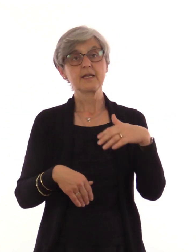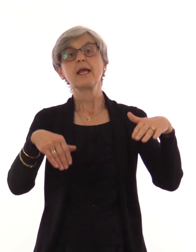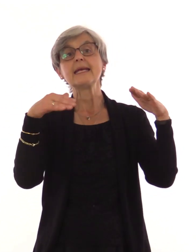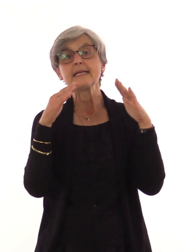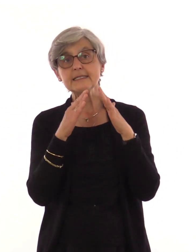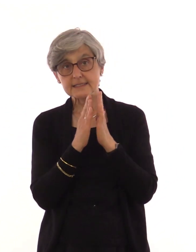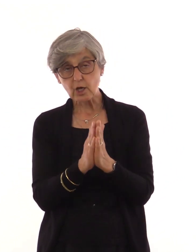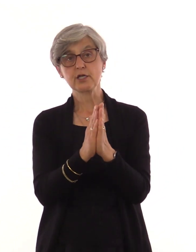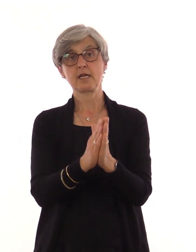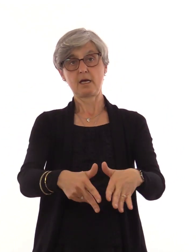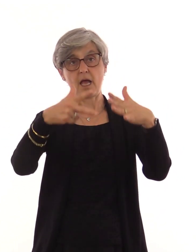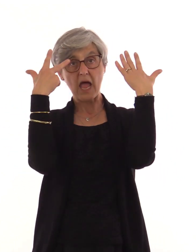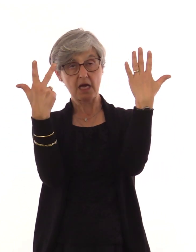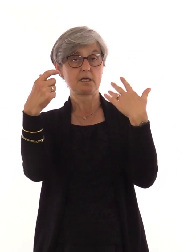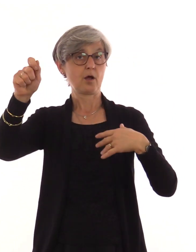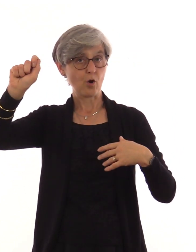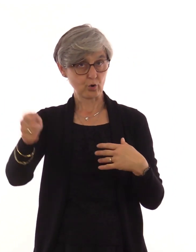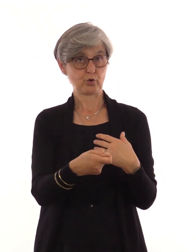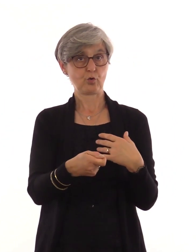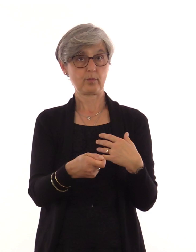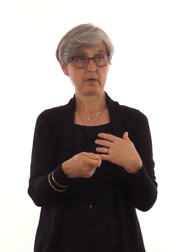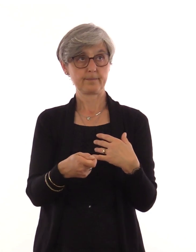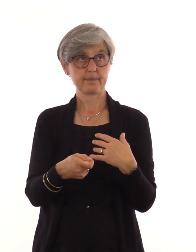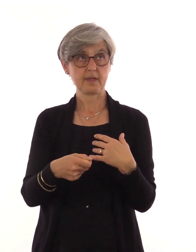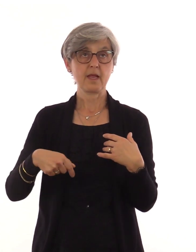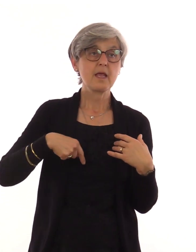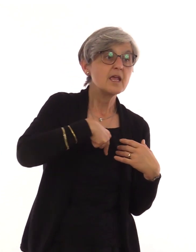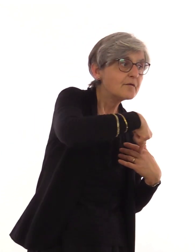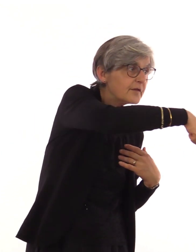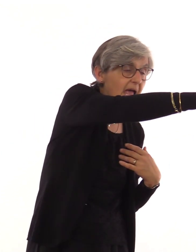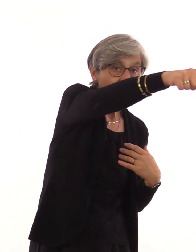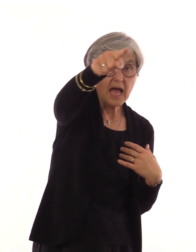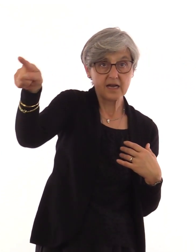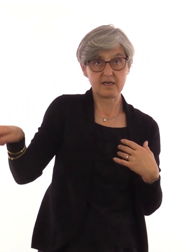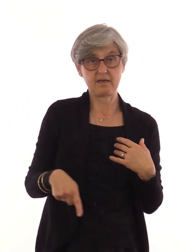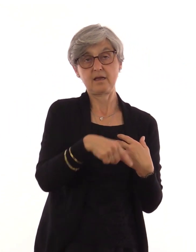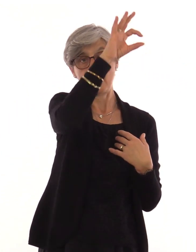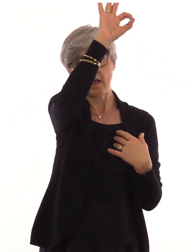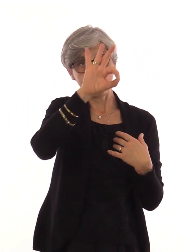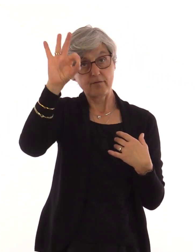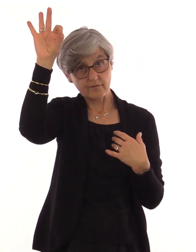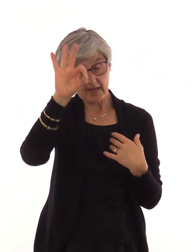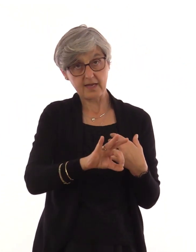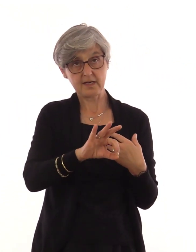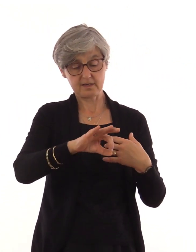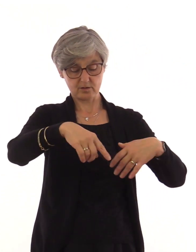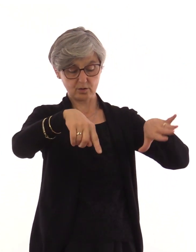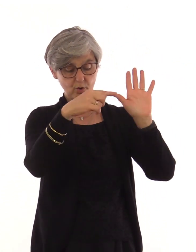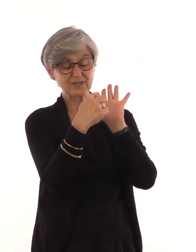Am 8. Oktober ist Wahl. Bitte zeigen wir alle bei der Wahl. Wir